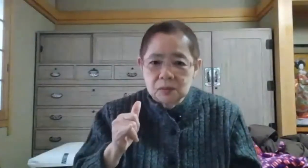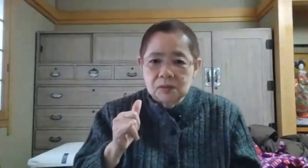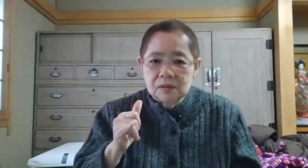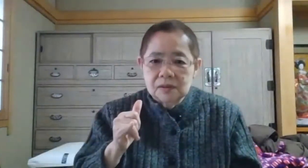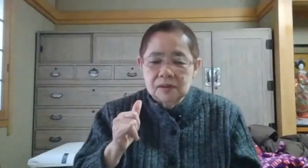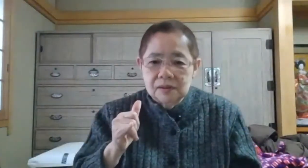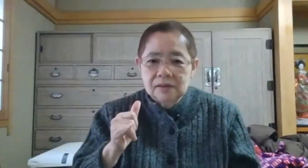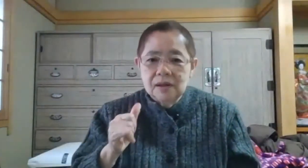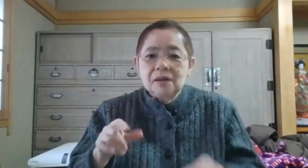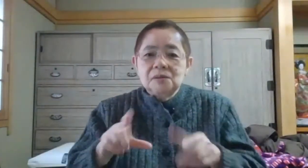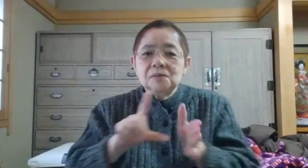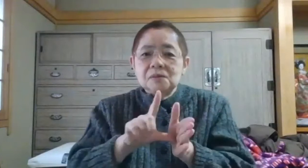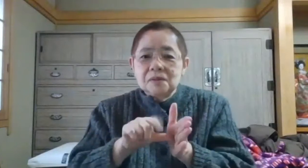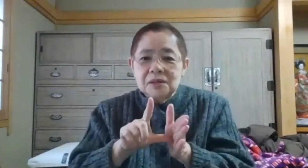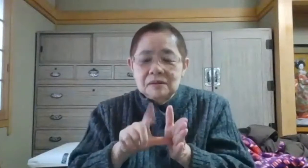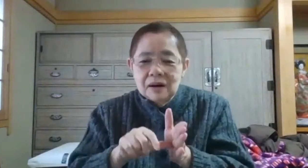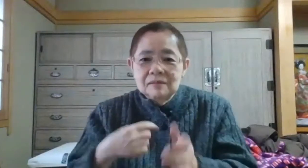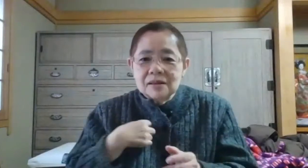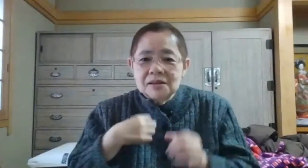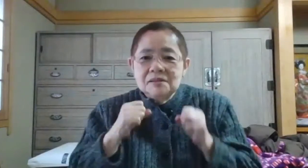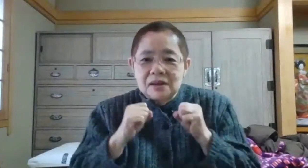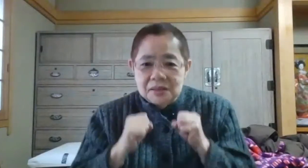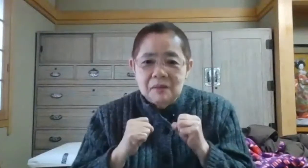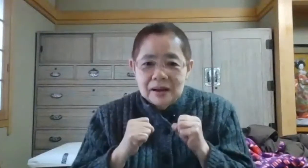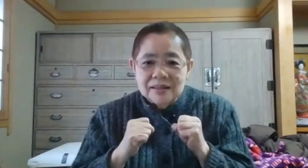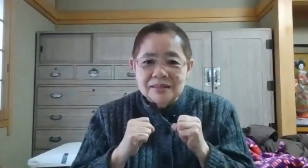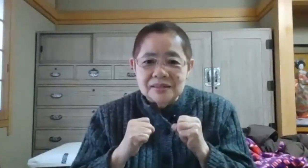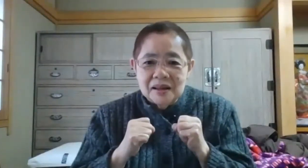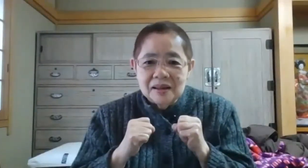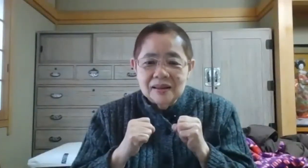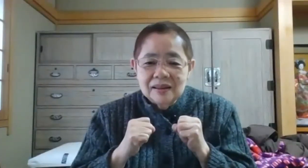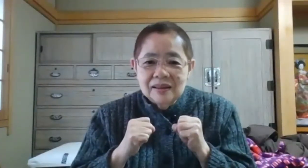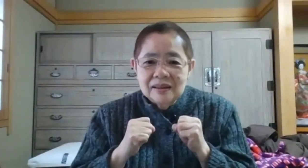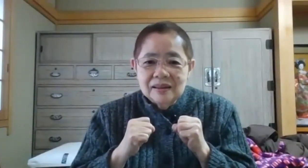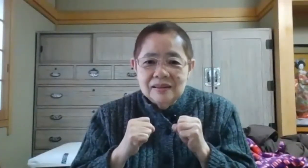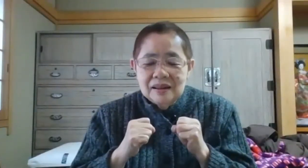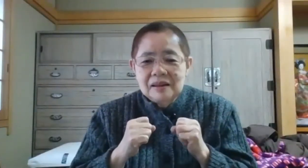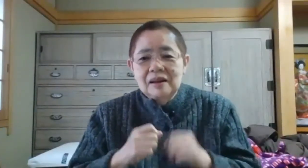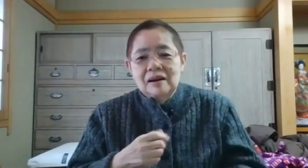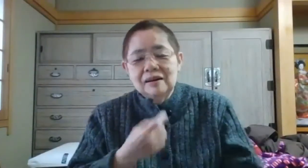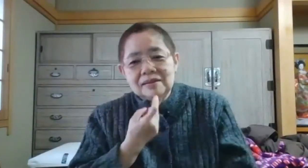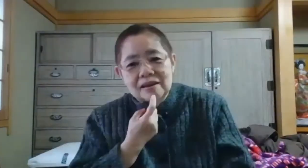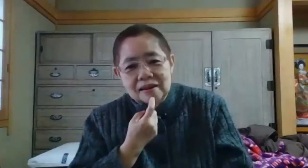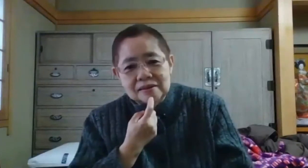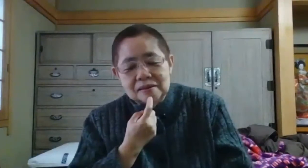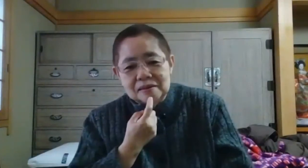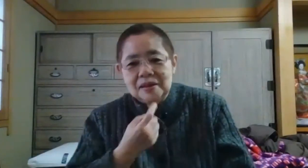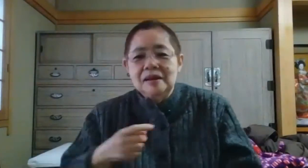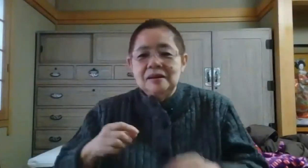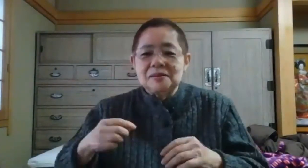でその時は私はいたわけですねではてなとでその